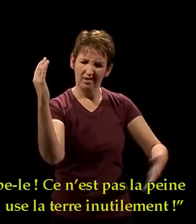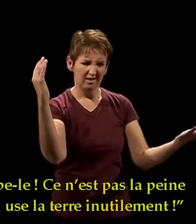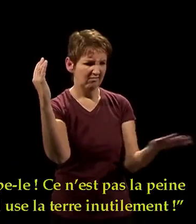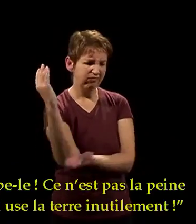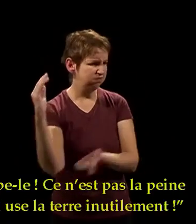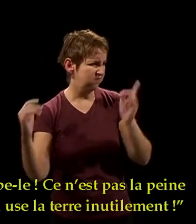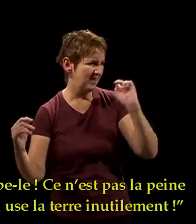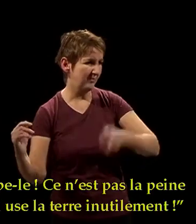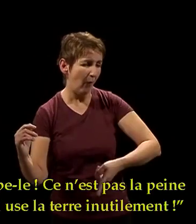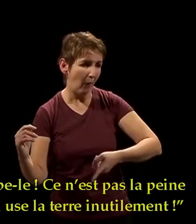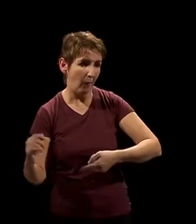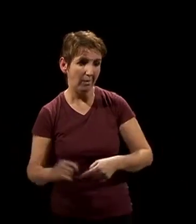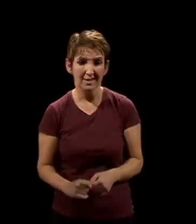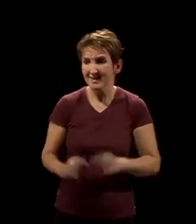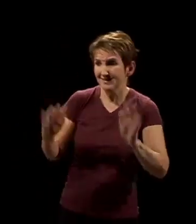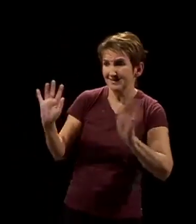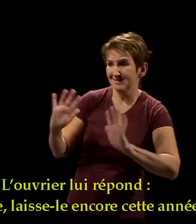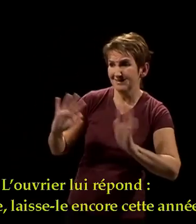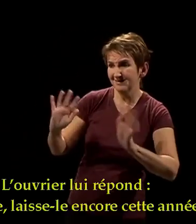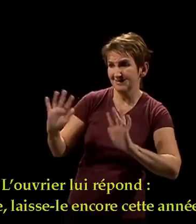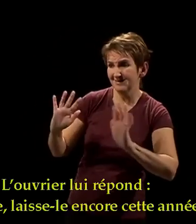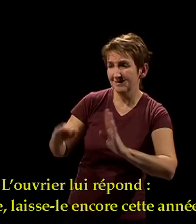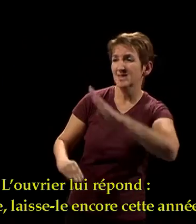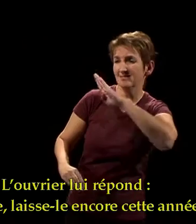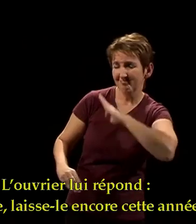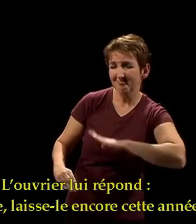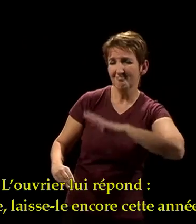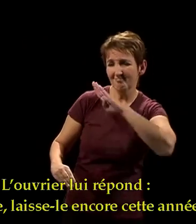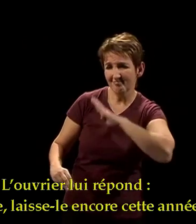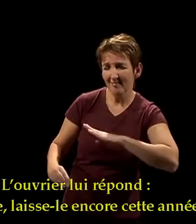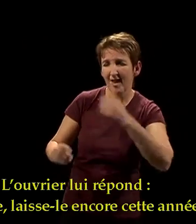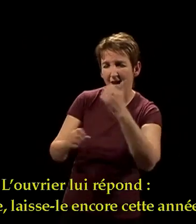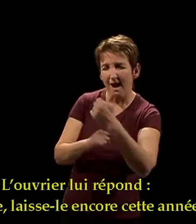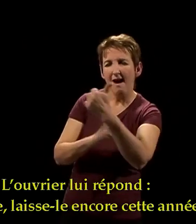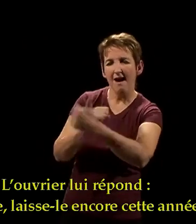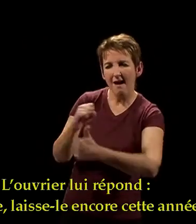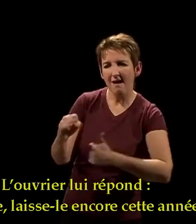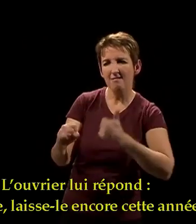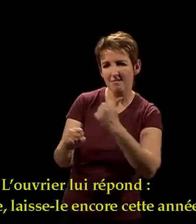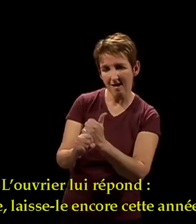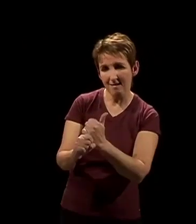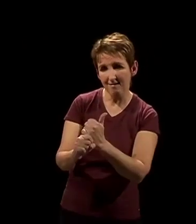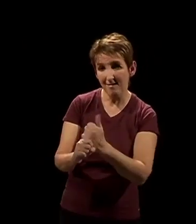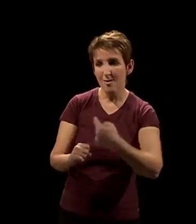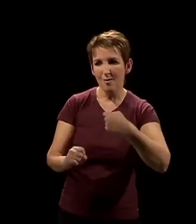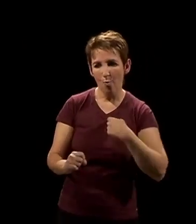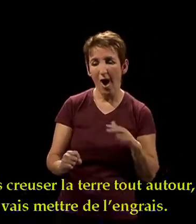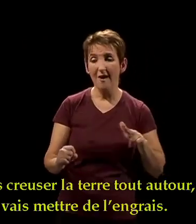la peine qu'il use la terre inutilement. » L'ouvrier lui répond « Maître, laisse-le encore cette année. » vais